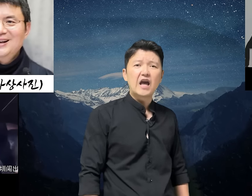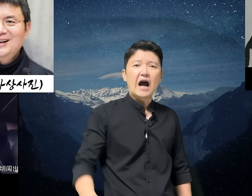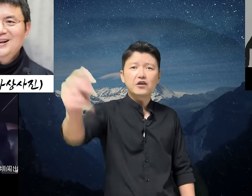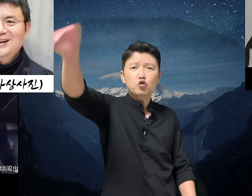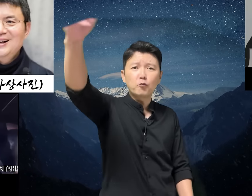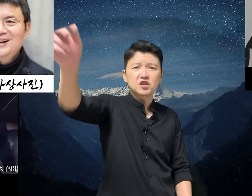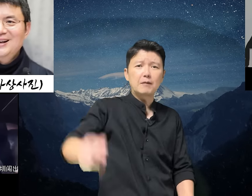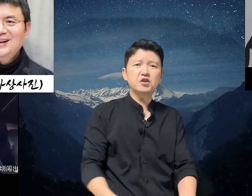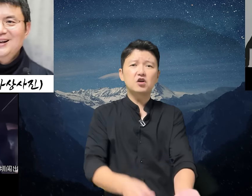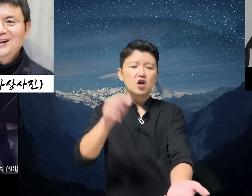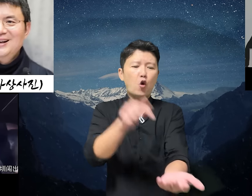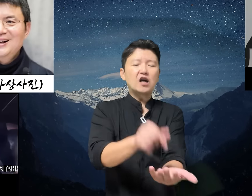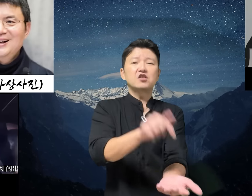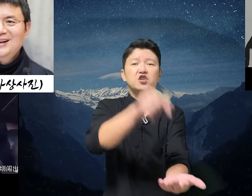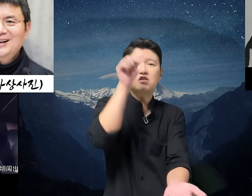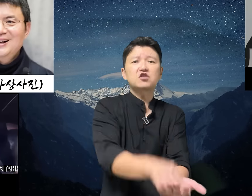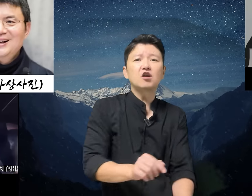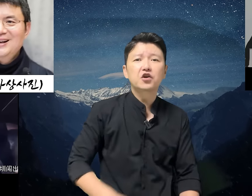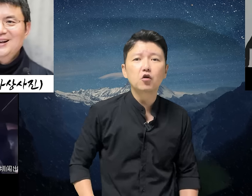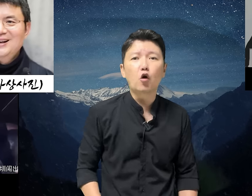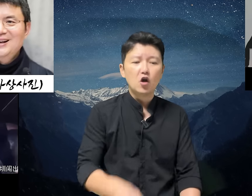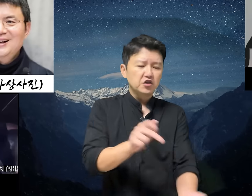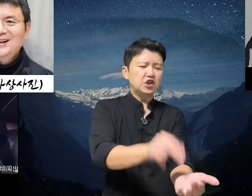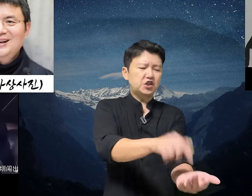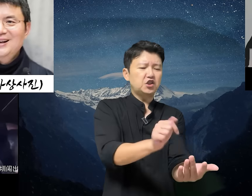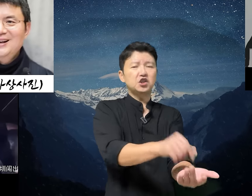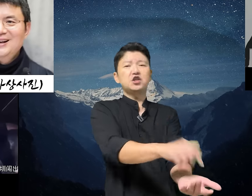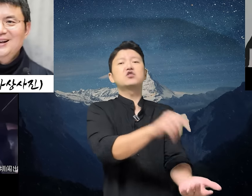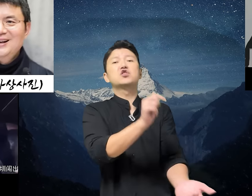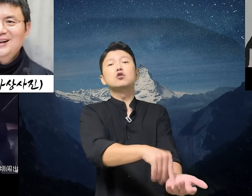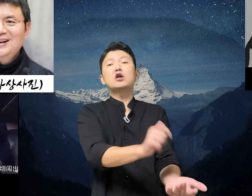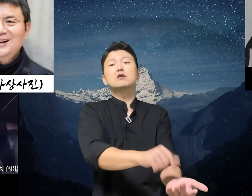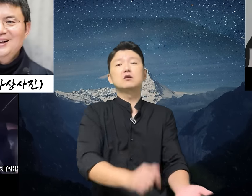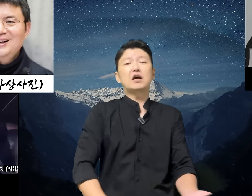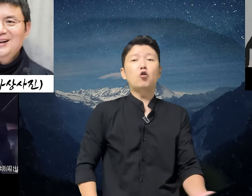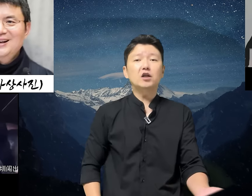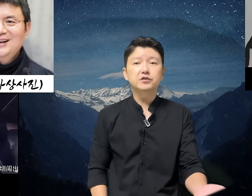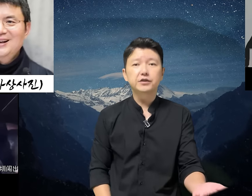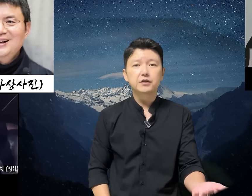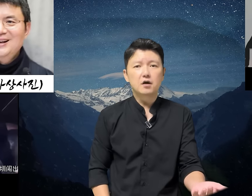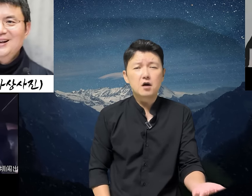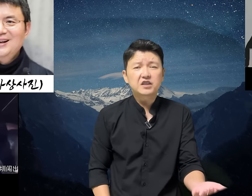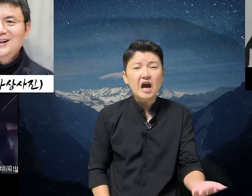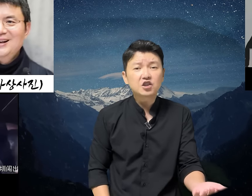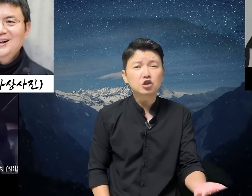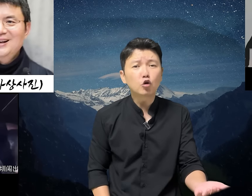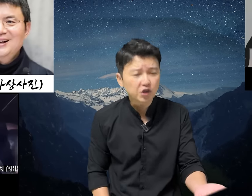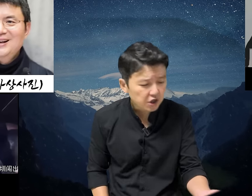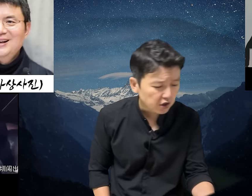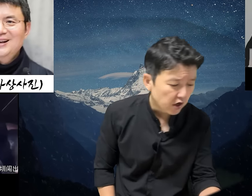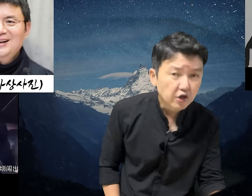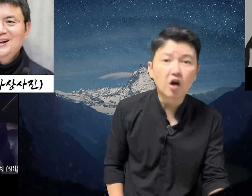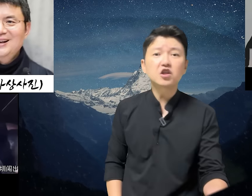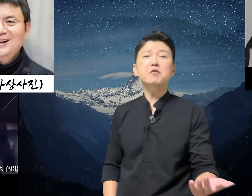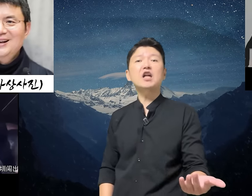아예 놈들 앞에서 확성기를 첫 켜고 띠띠띠띠 전화를 걸었다고 하는데 아 짱지둥이 형님이다